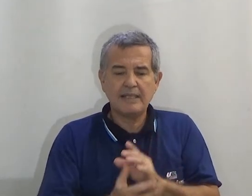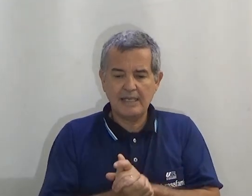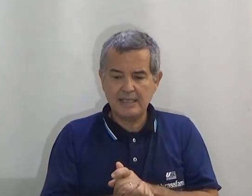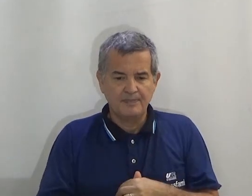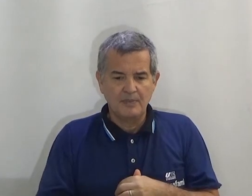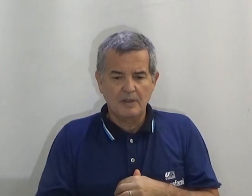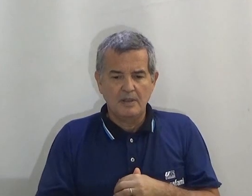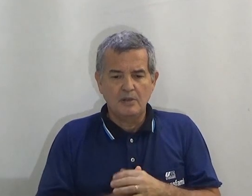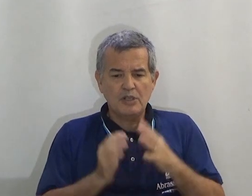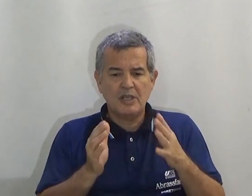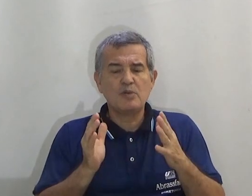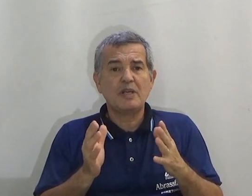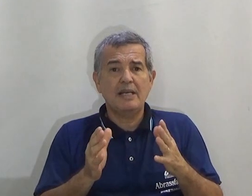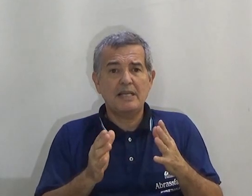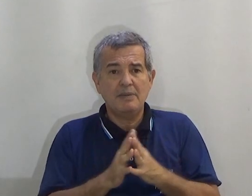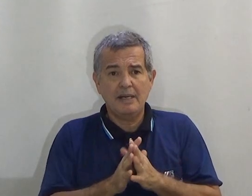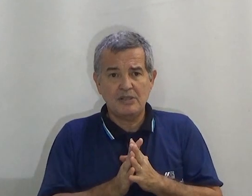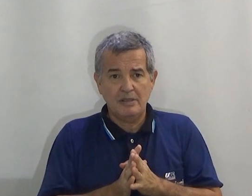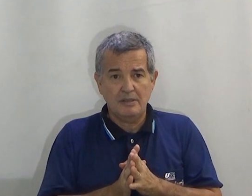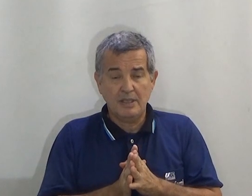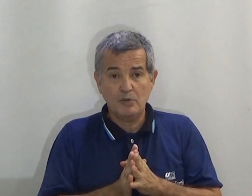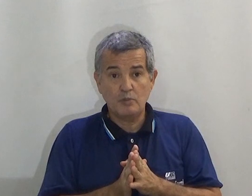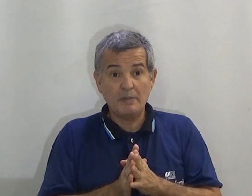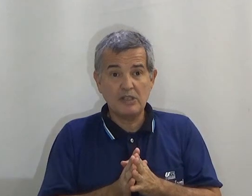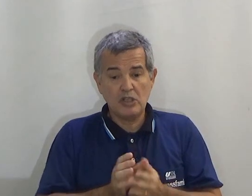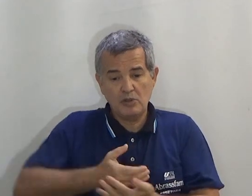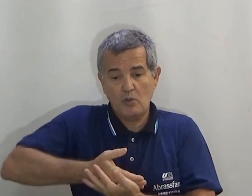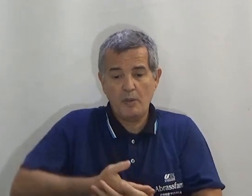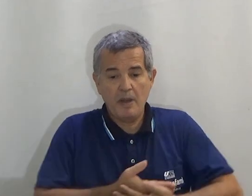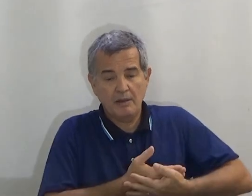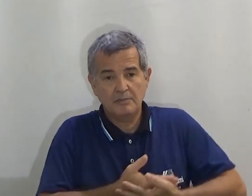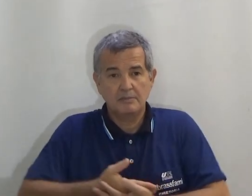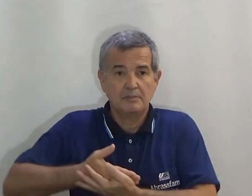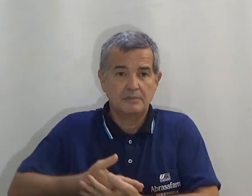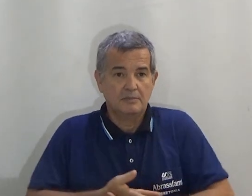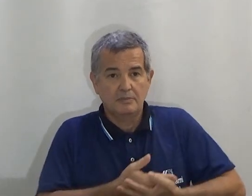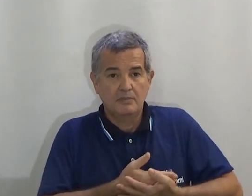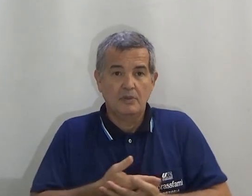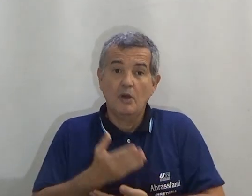Esse aqui é interessante. Nós temos o que nessa imagem? Temos um bebezinho. Então um bebê.